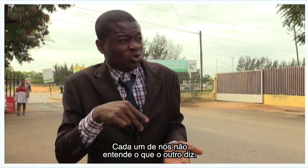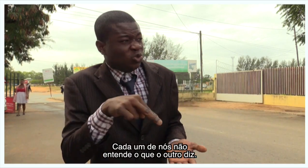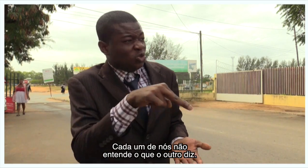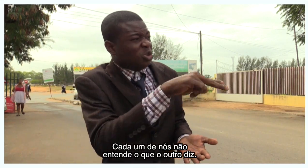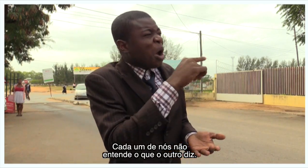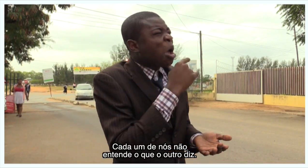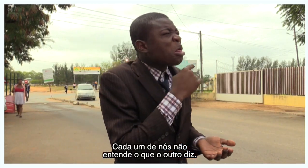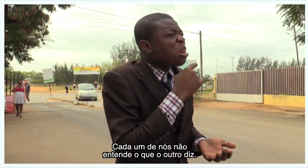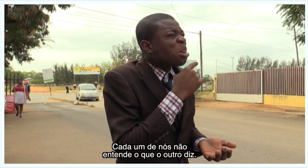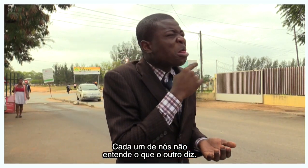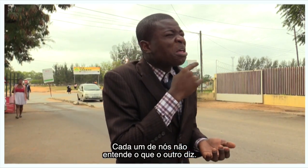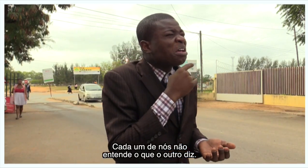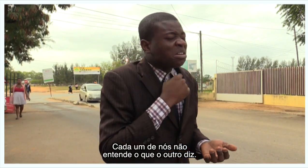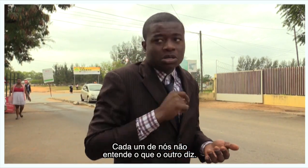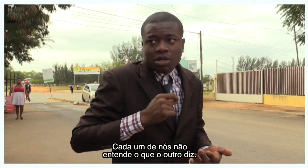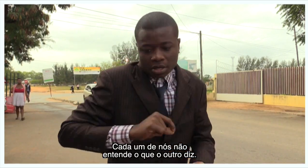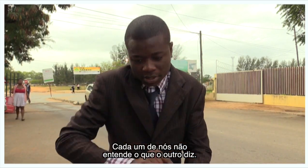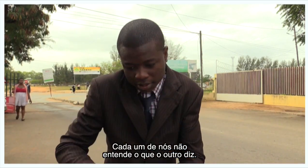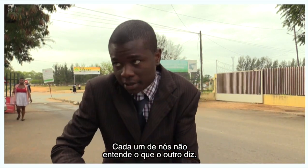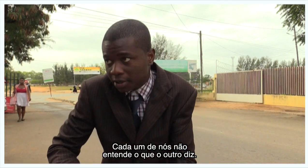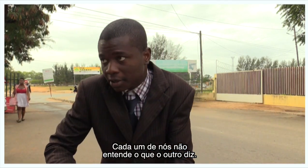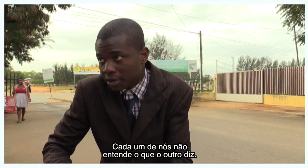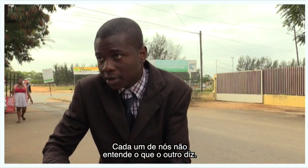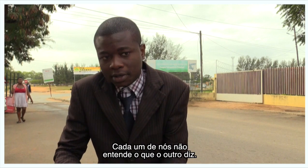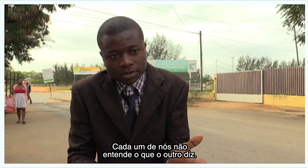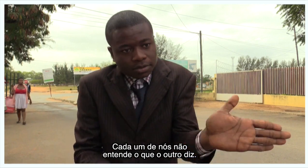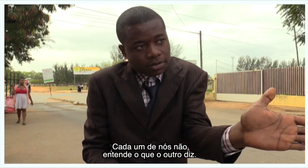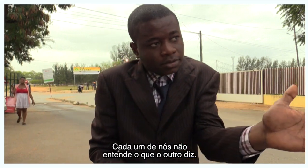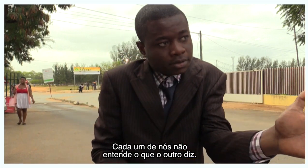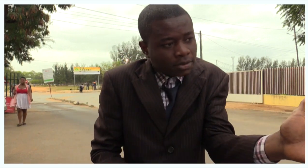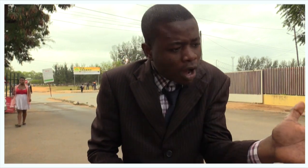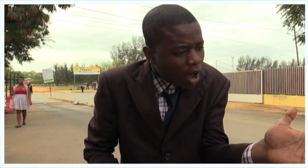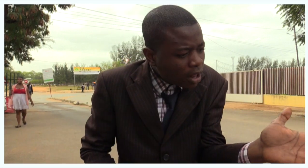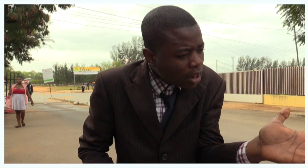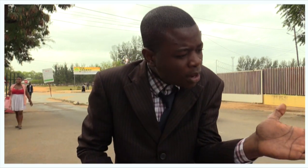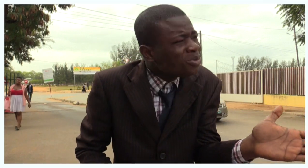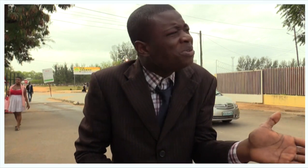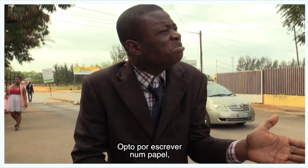Cada um de nós não entende o que o outro diz.